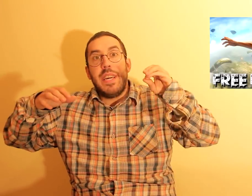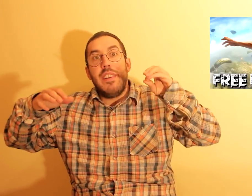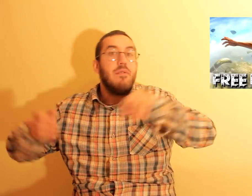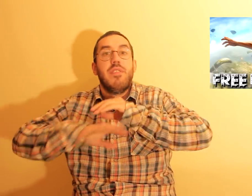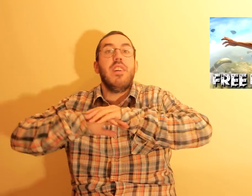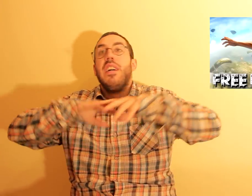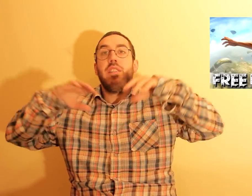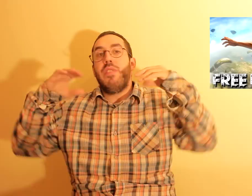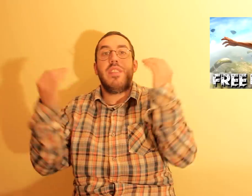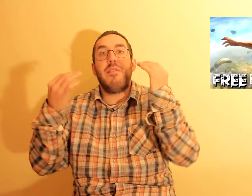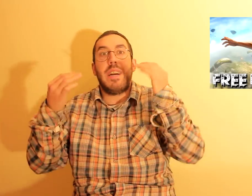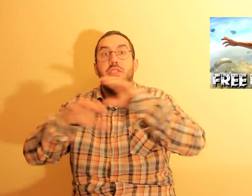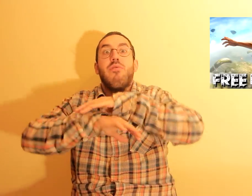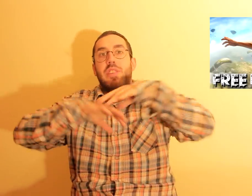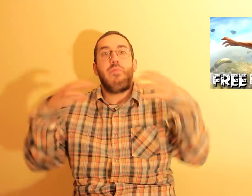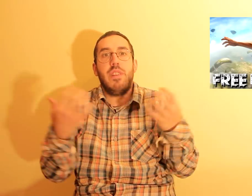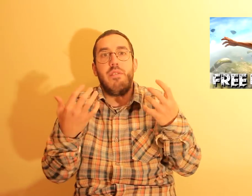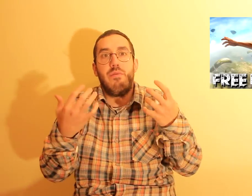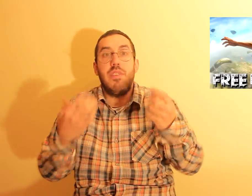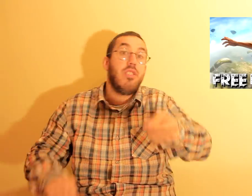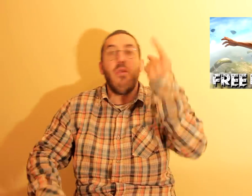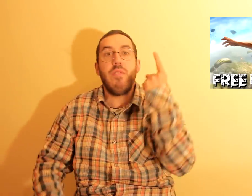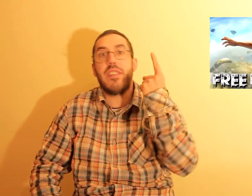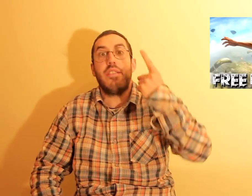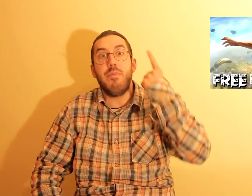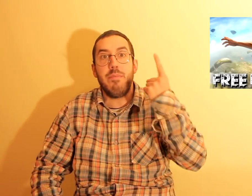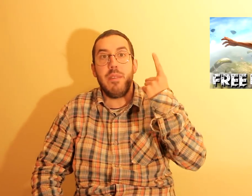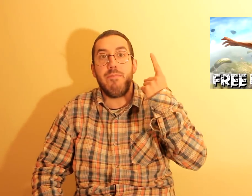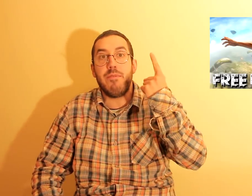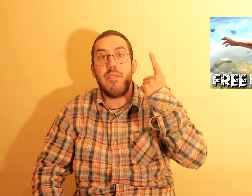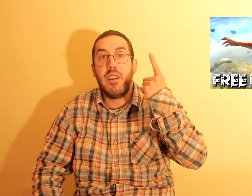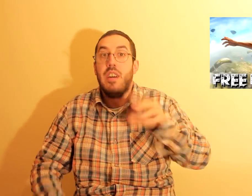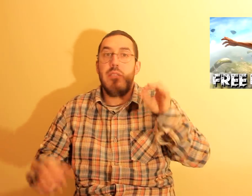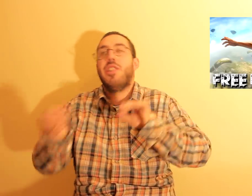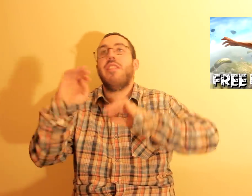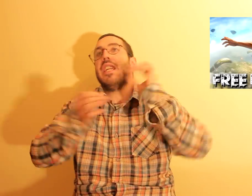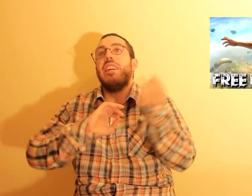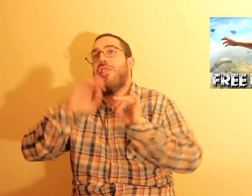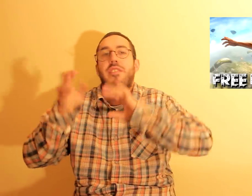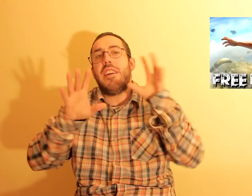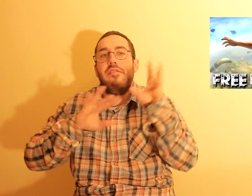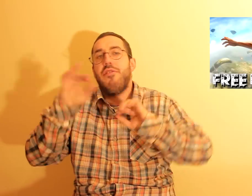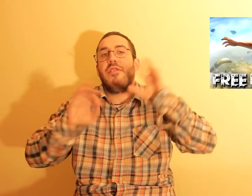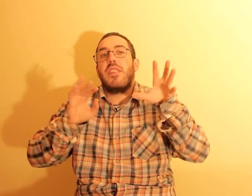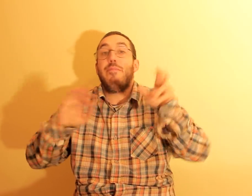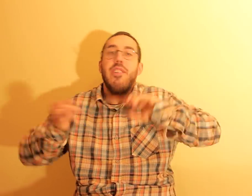ilha contra a quarentena ao gajo, são 50 ao todo, e só um é que sobrevive. Vocês têm que fazer lá estratégias e não sei o quê para